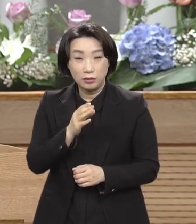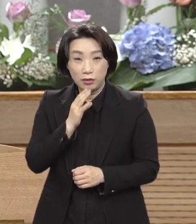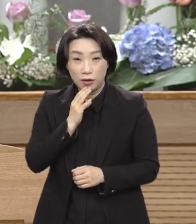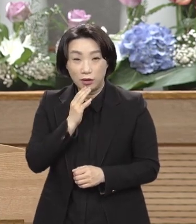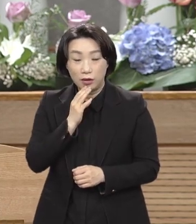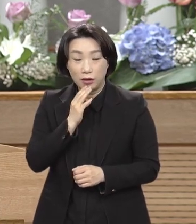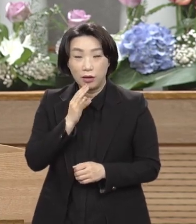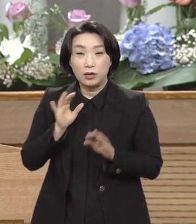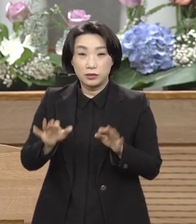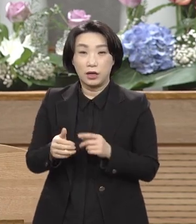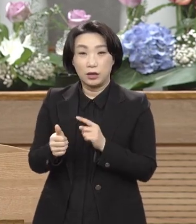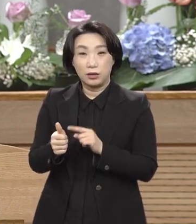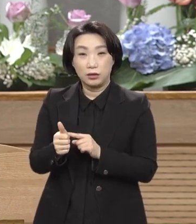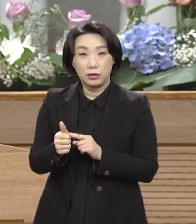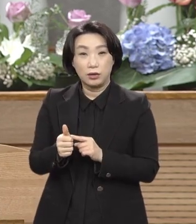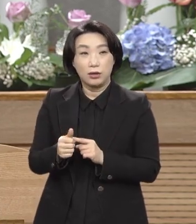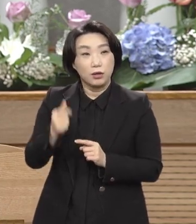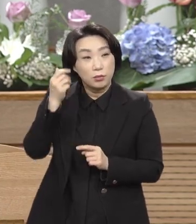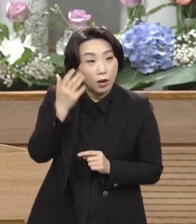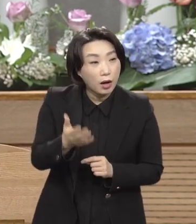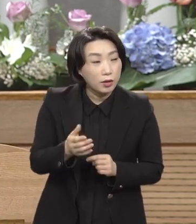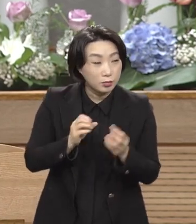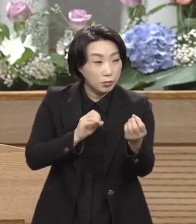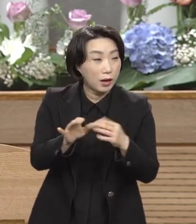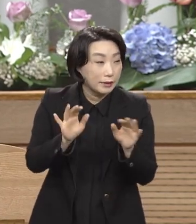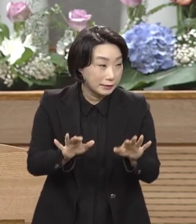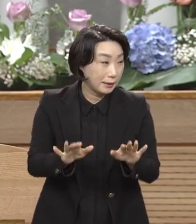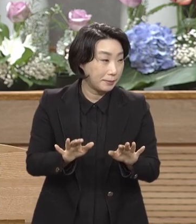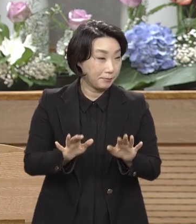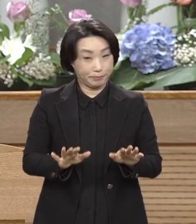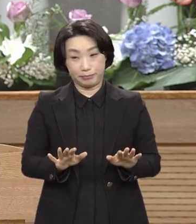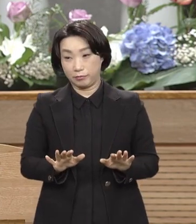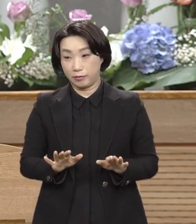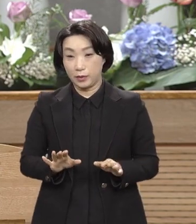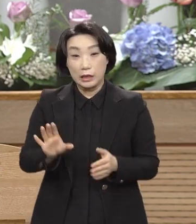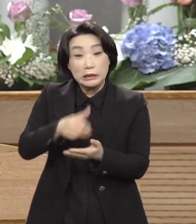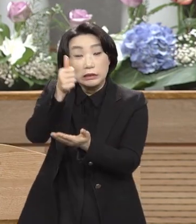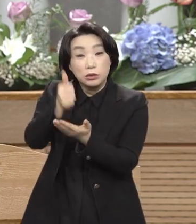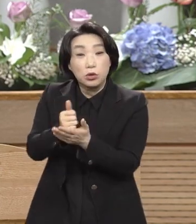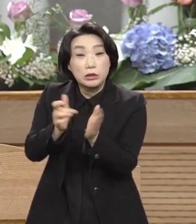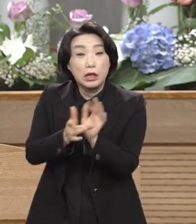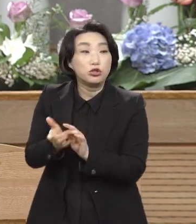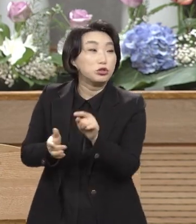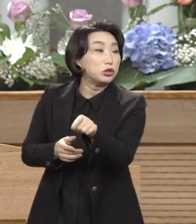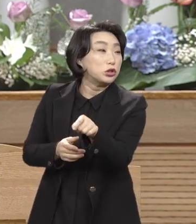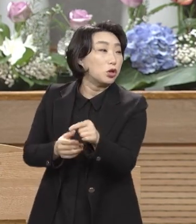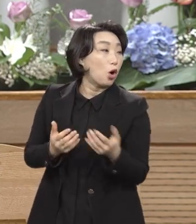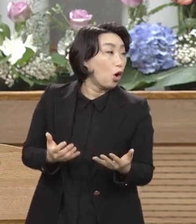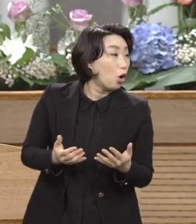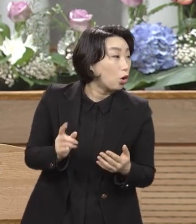빌라도 충독이 가로대. 그러면 그리스도라는 예수는 어떻게 할 것이냐.